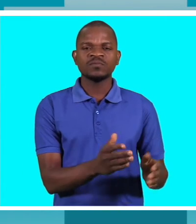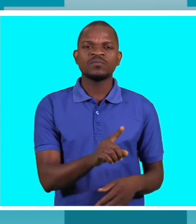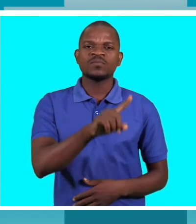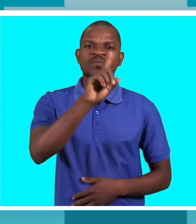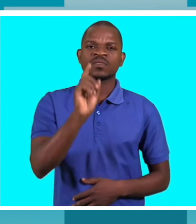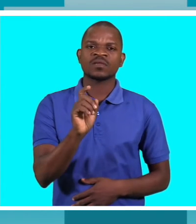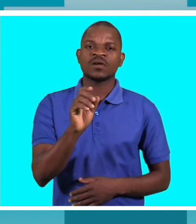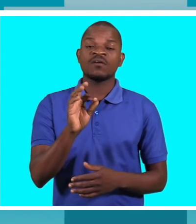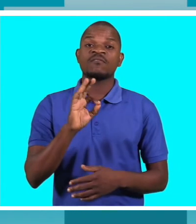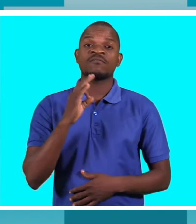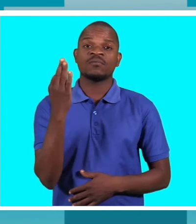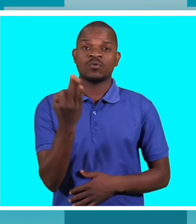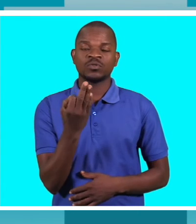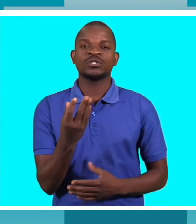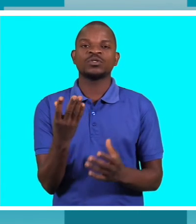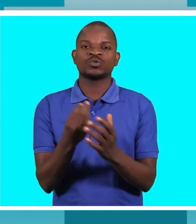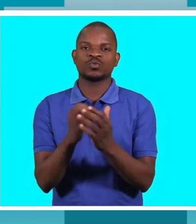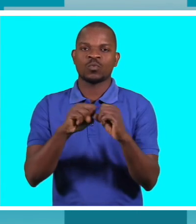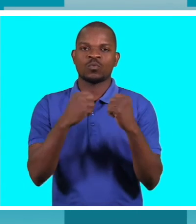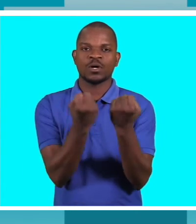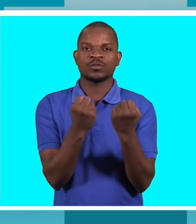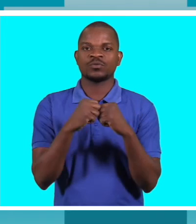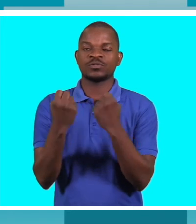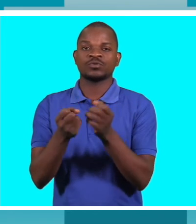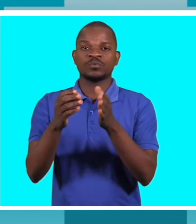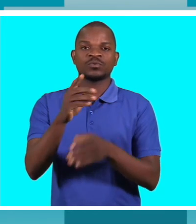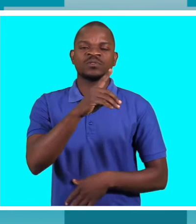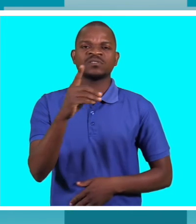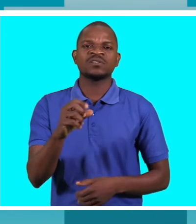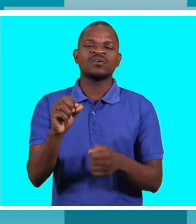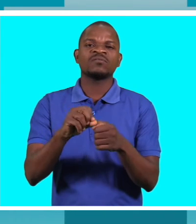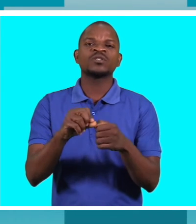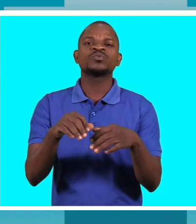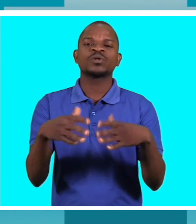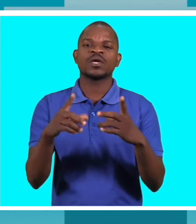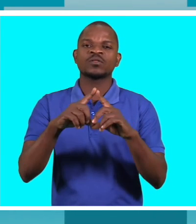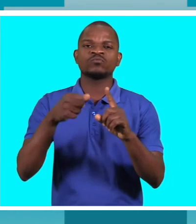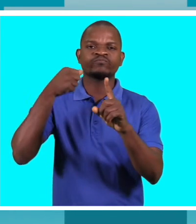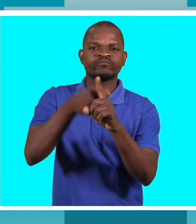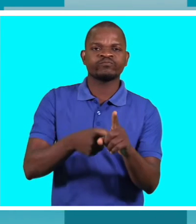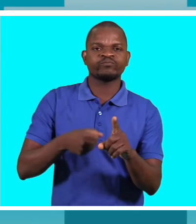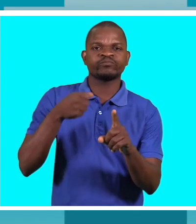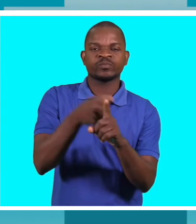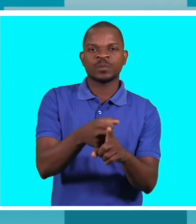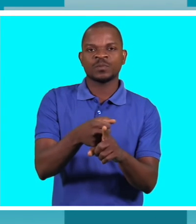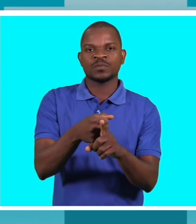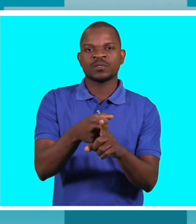têm feito no trabalho da advocacia neste caso com as outras organizações que sejam limadas